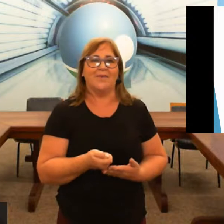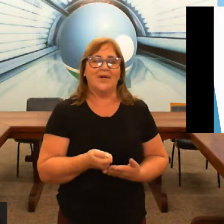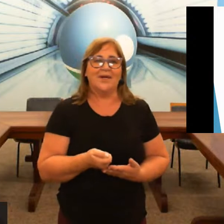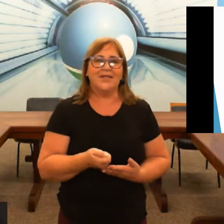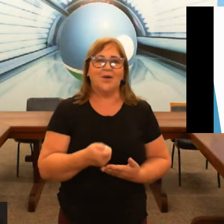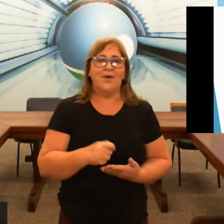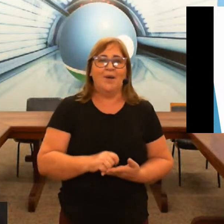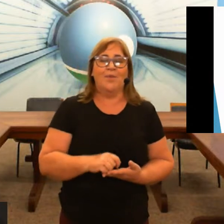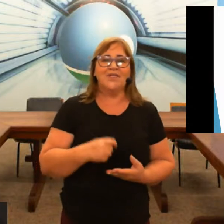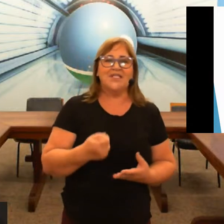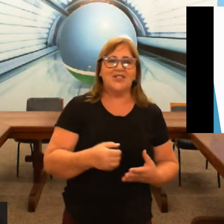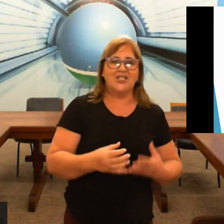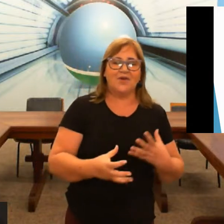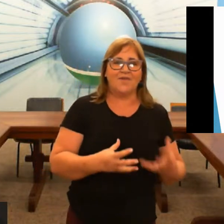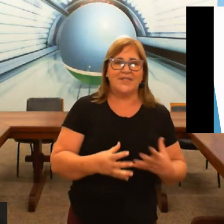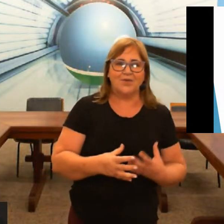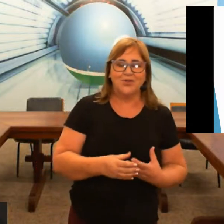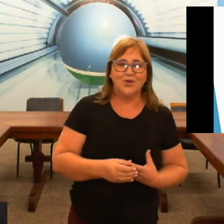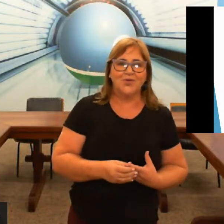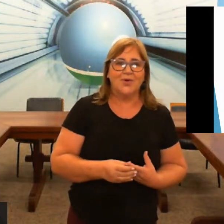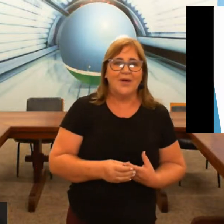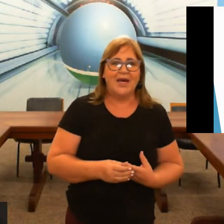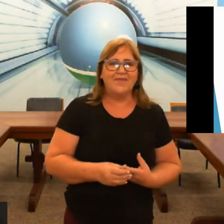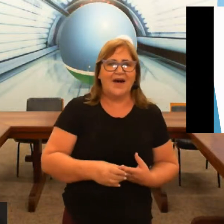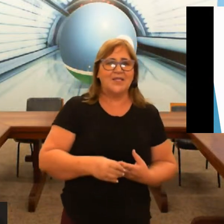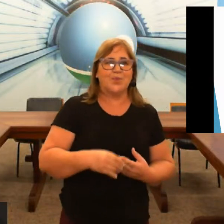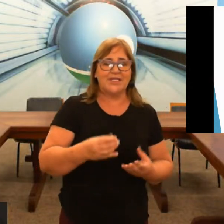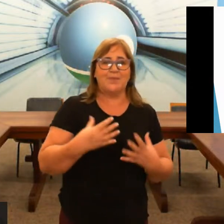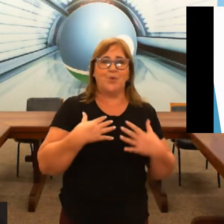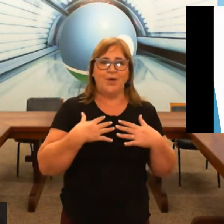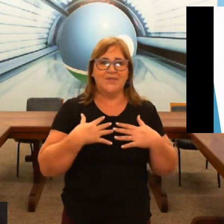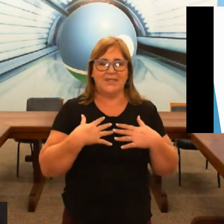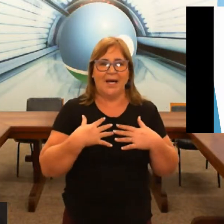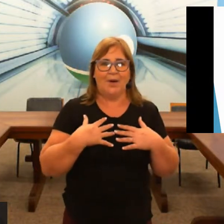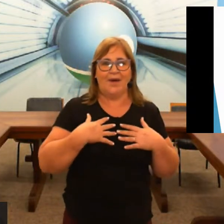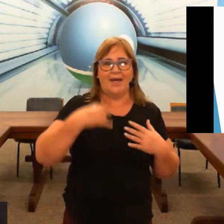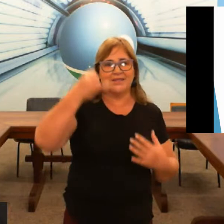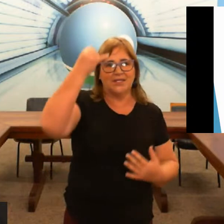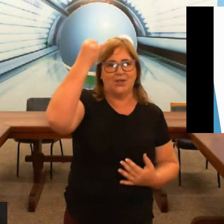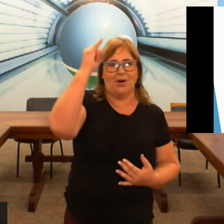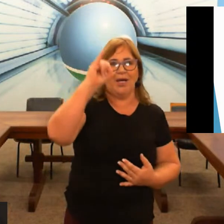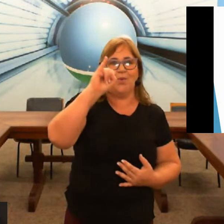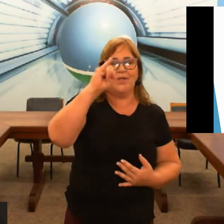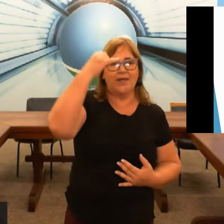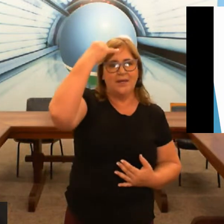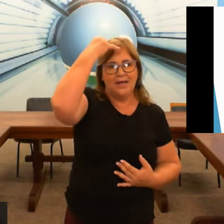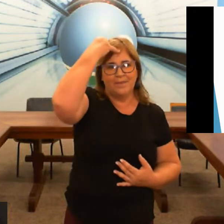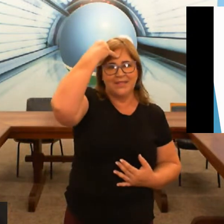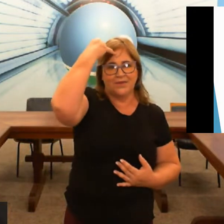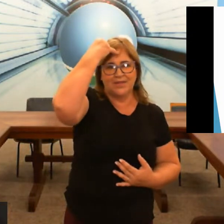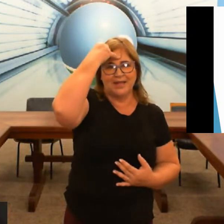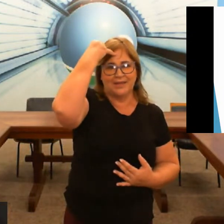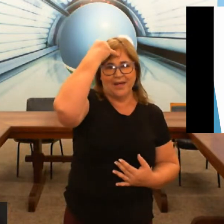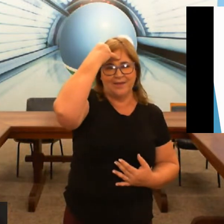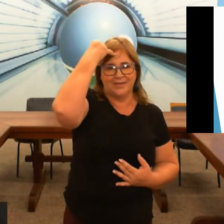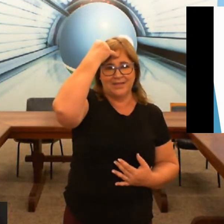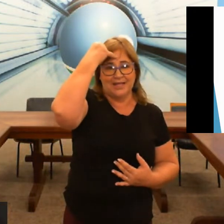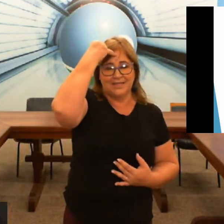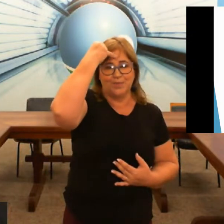então muitas vezes a gente vai conversar com o surdo ele faz por exemplo o meu sinal é esse aqui ó é o I passando aqui na terra testa